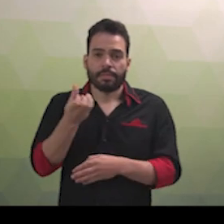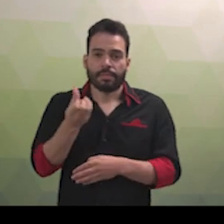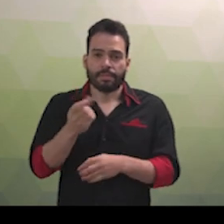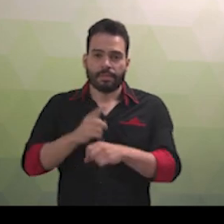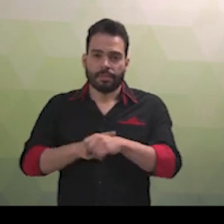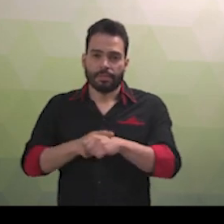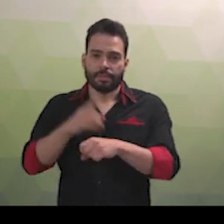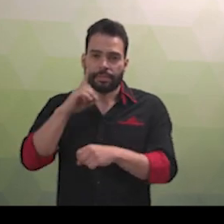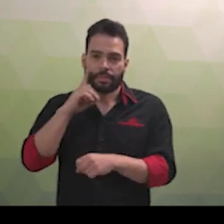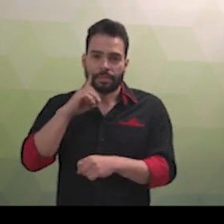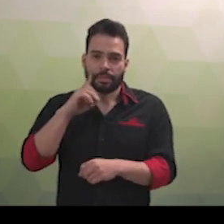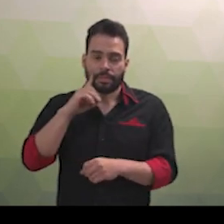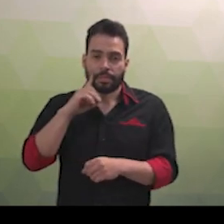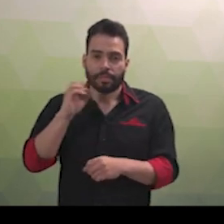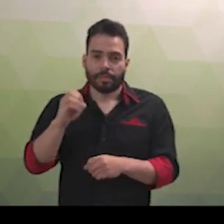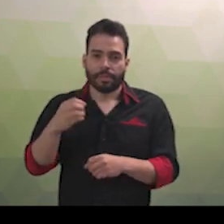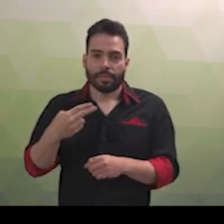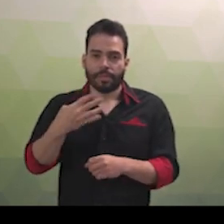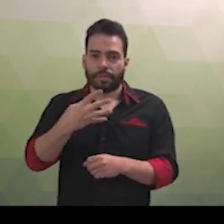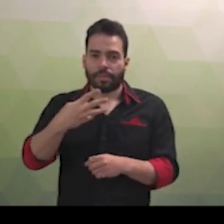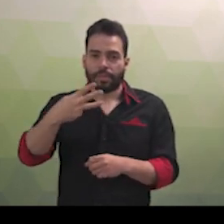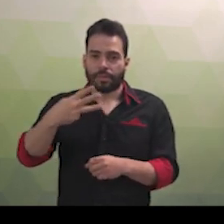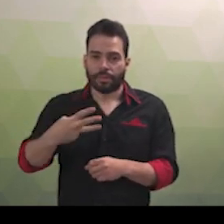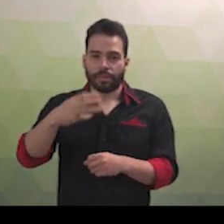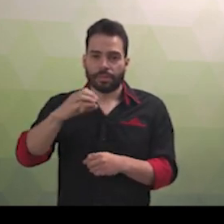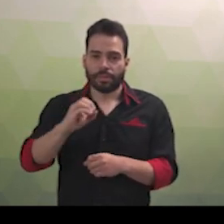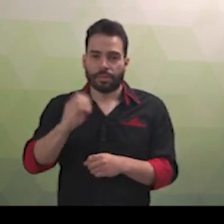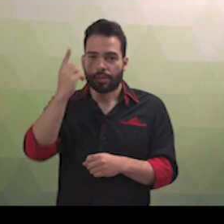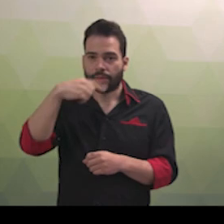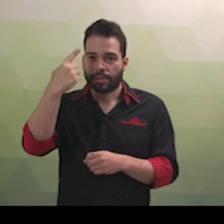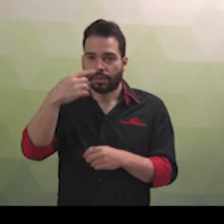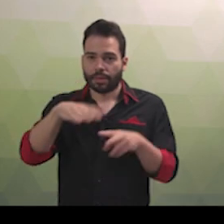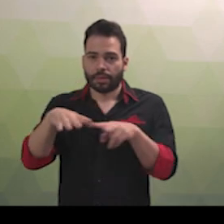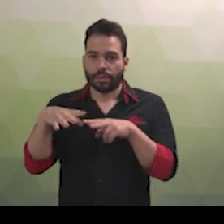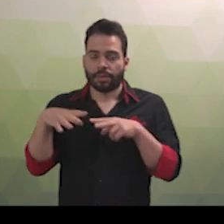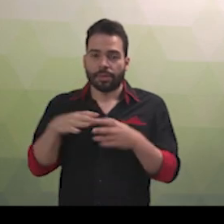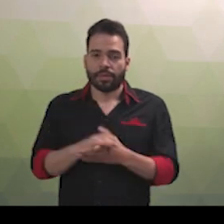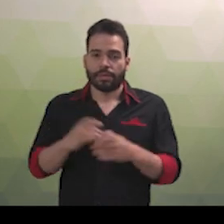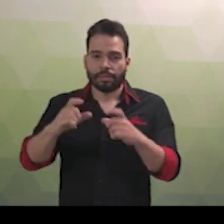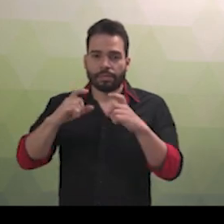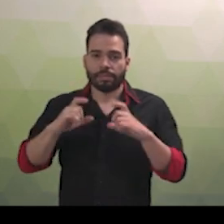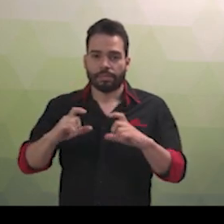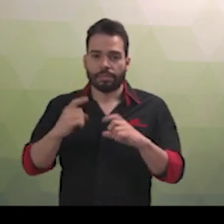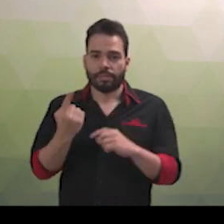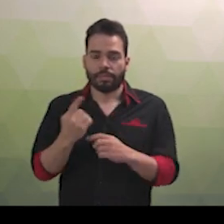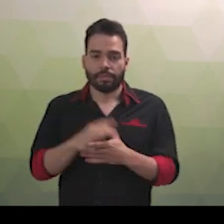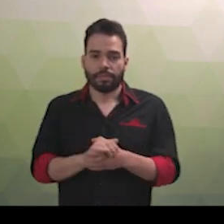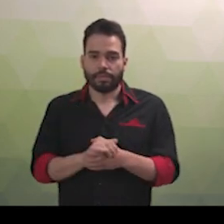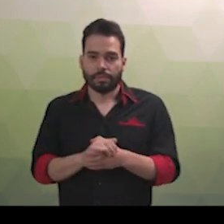ou 30 horas semanais. Parágrafo único O trabalho de tradução e interpretação superior a uma